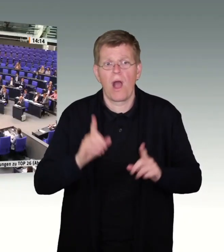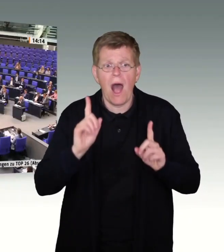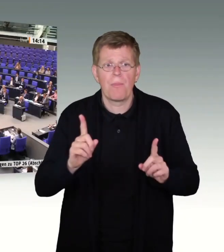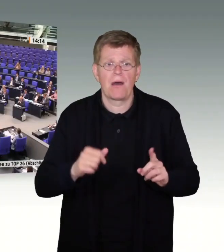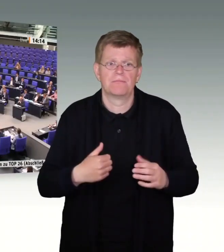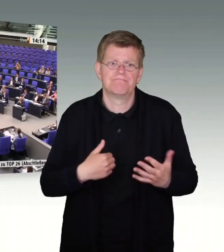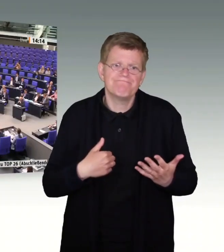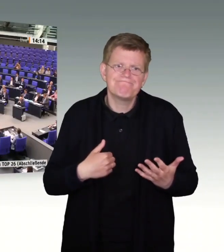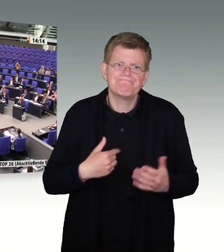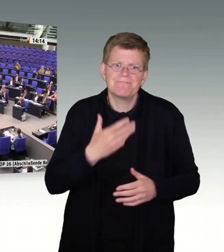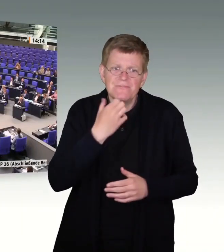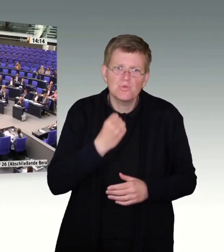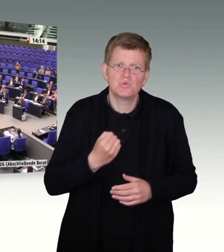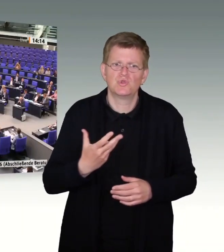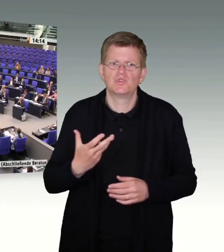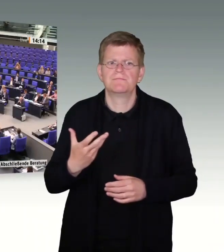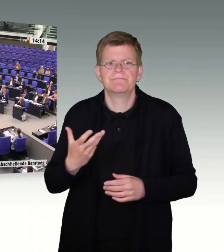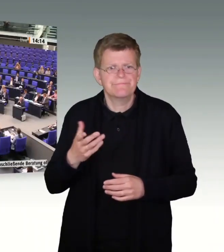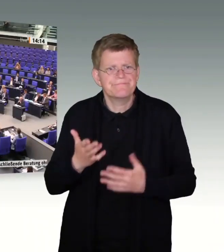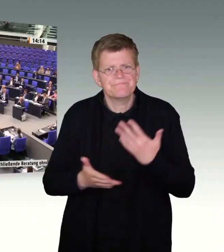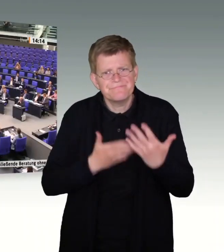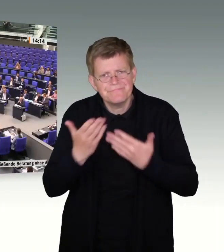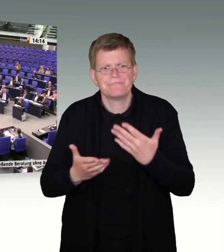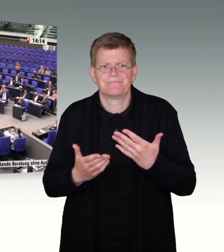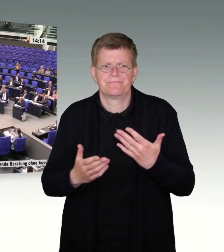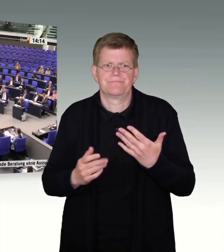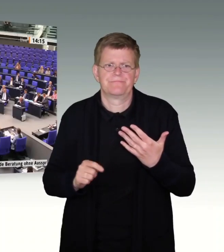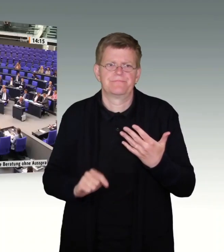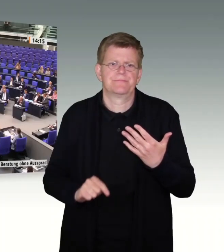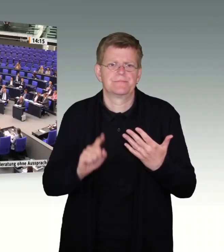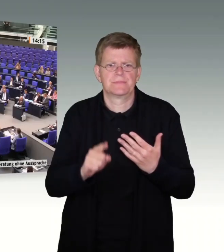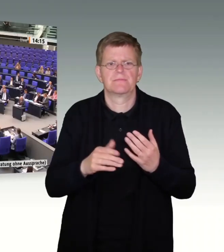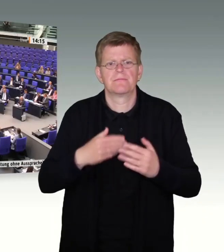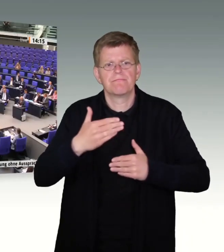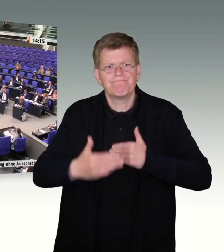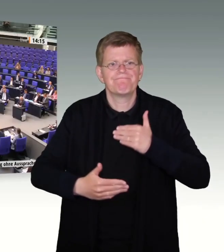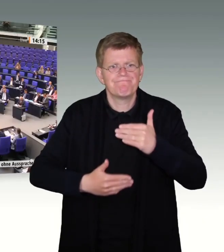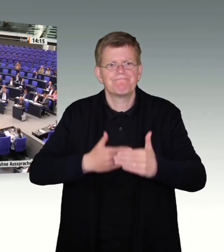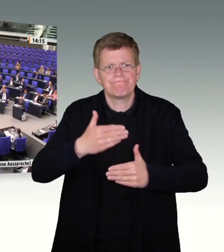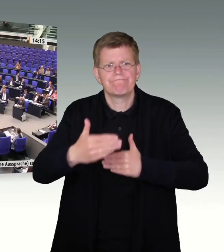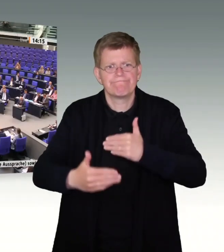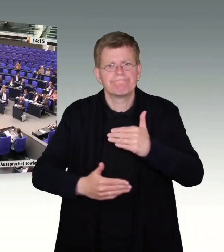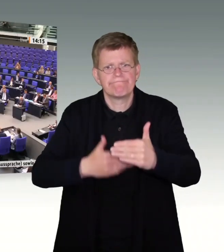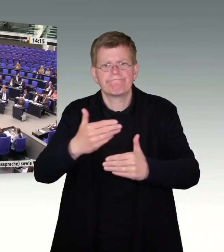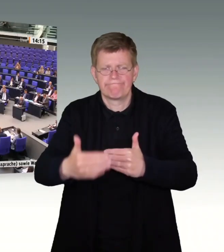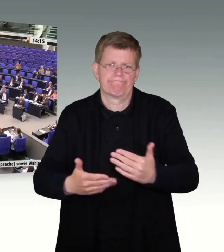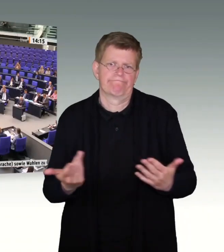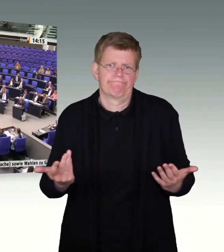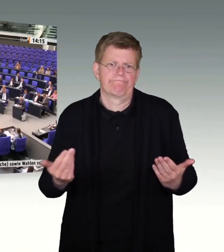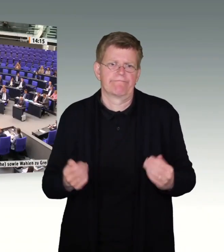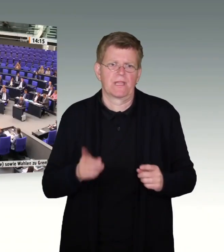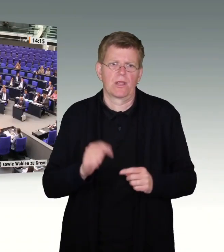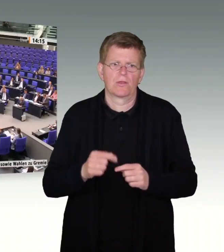einen Fortgang zu ermöglichen, war das aus meiner Sicht